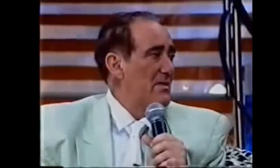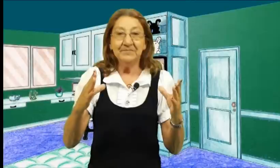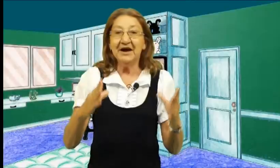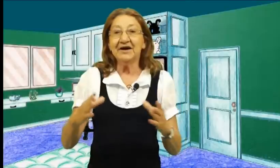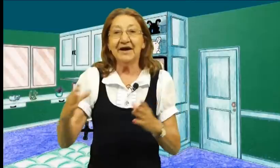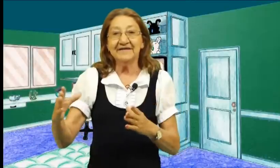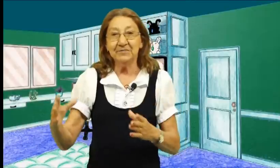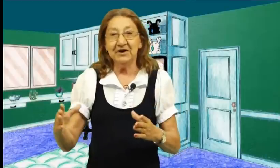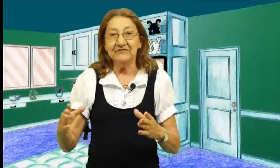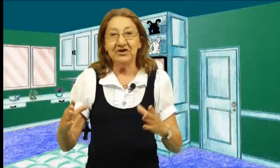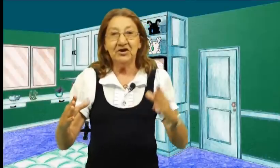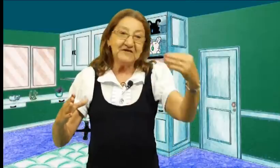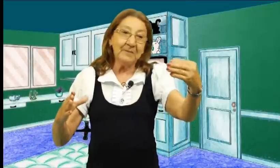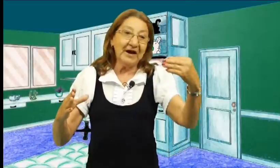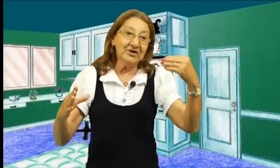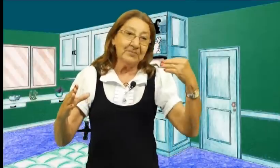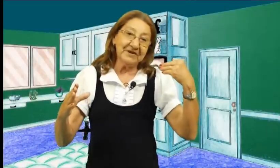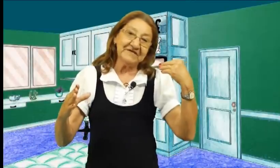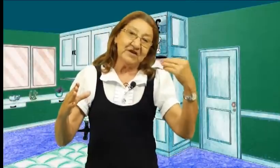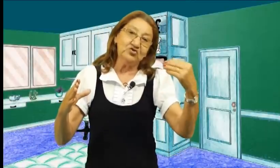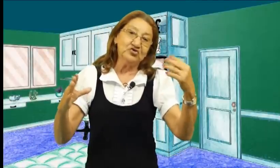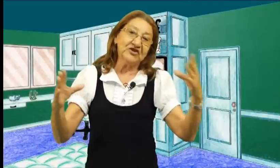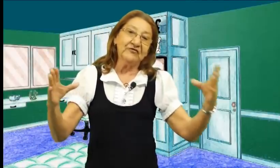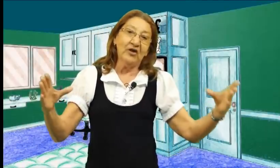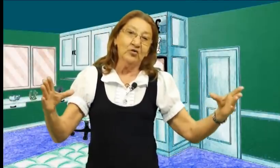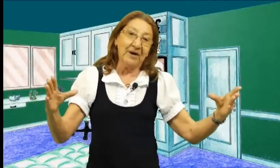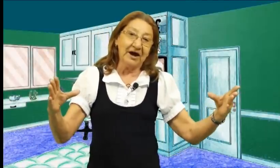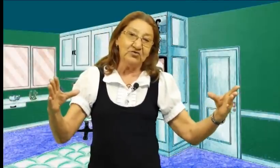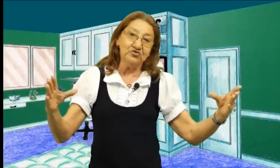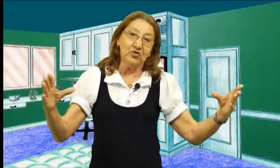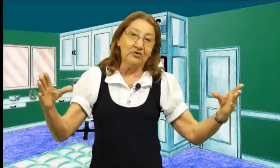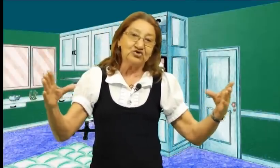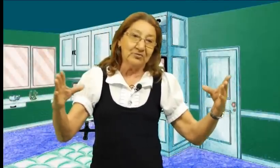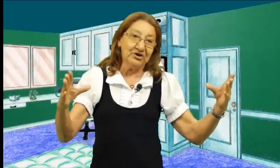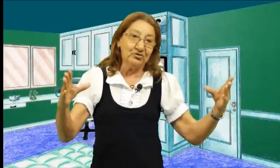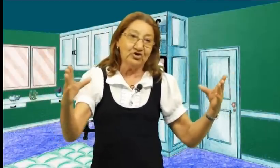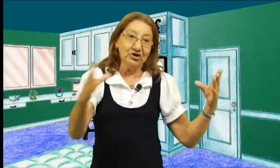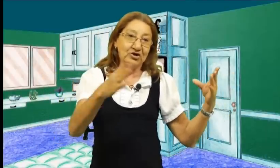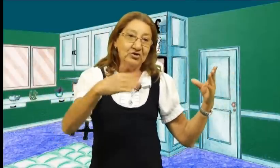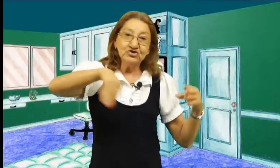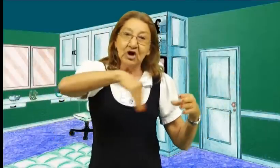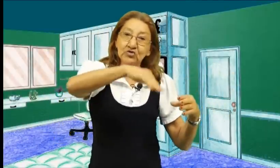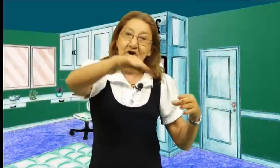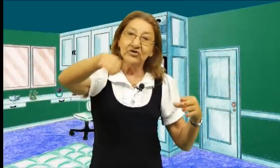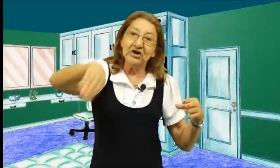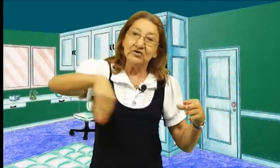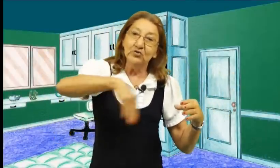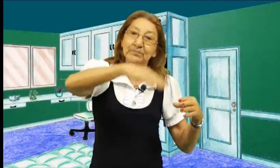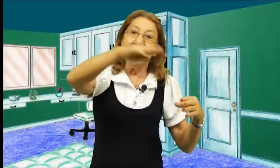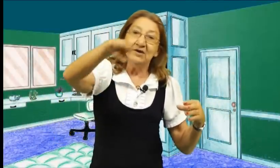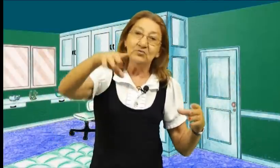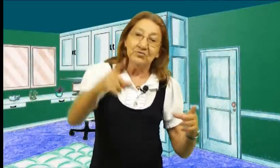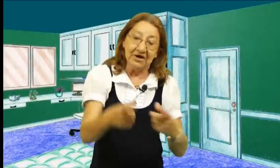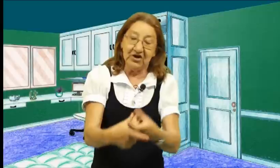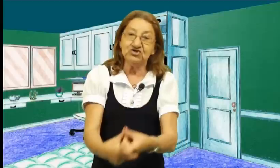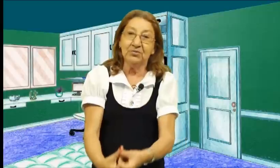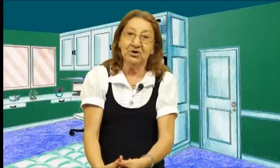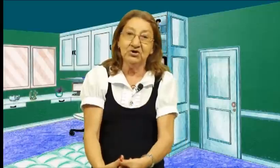Minha Casa Minha Vida Você pegando a Presidente Dutro Você faz um bairro Do alto somando eu todinho Só no canteiro Um bairro Que é desse tamanho